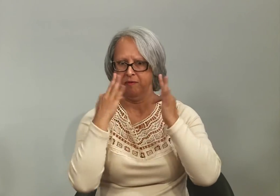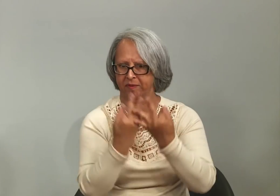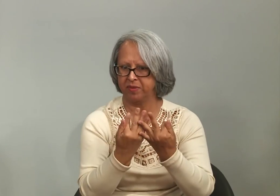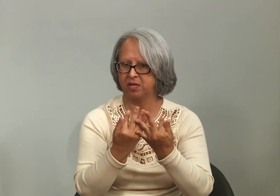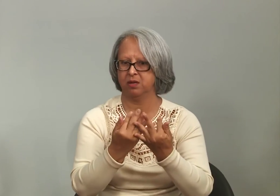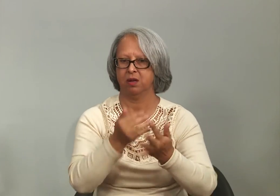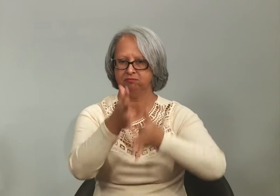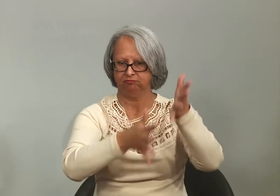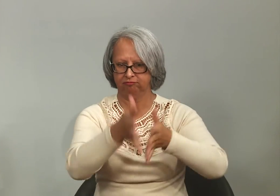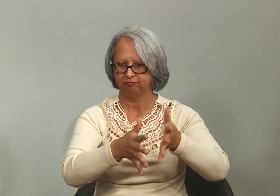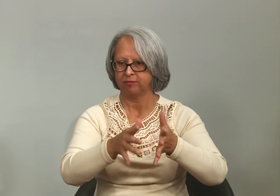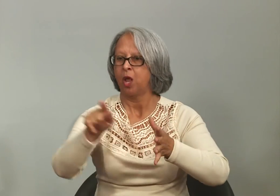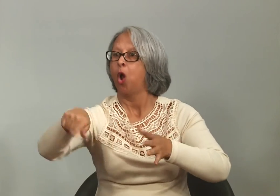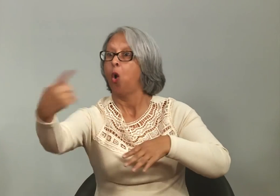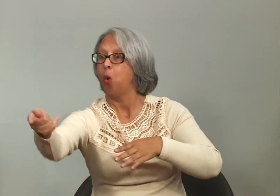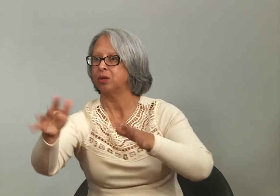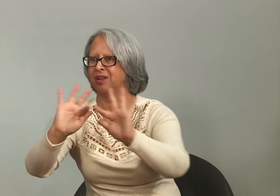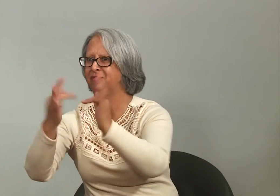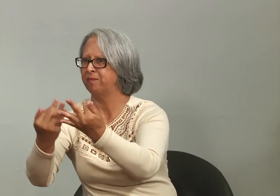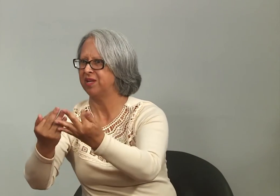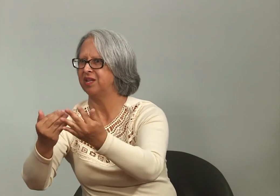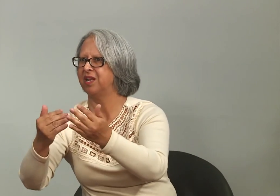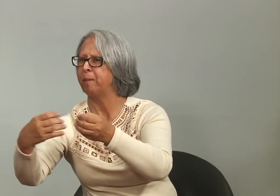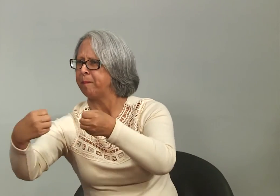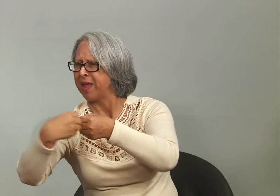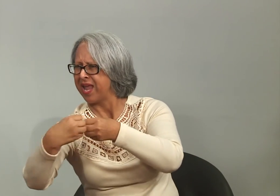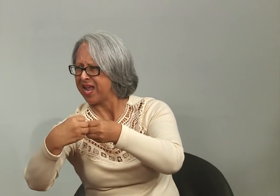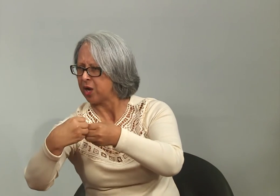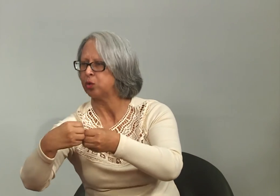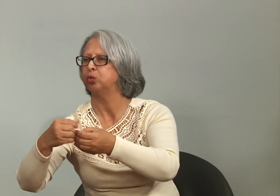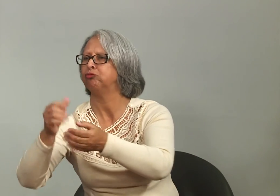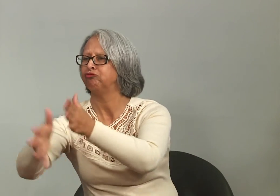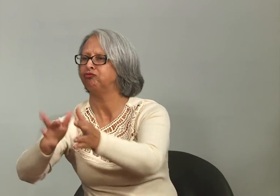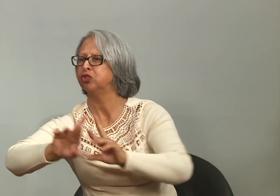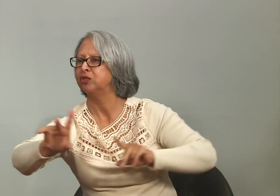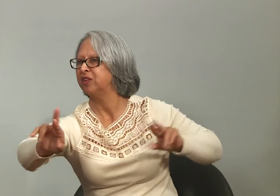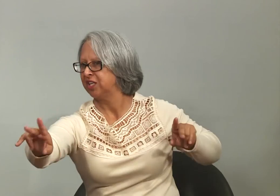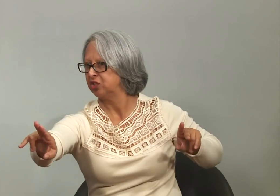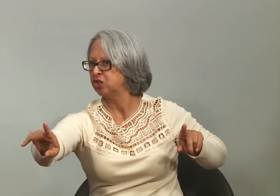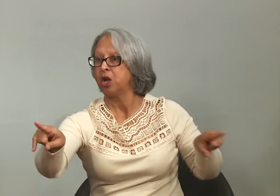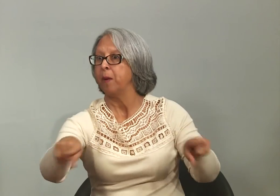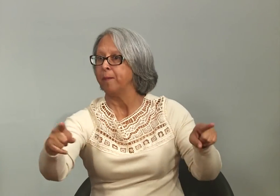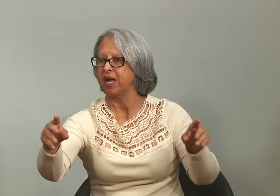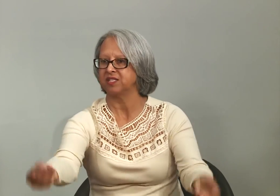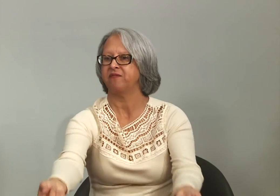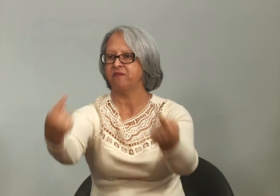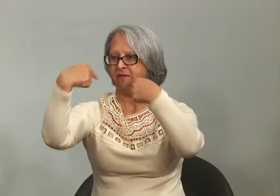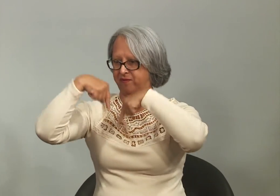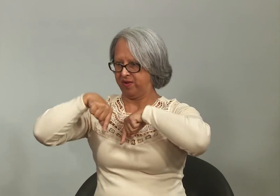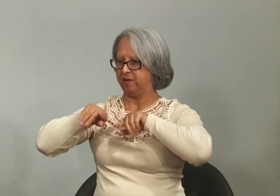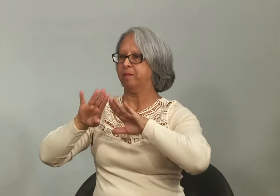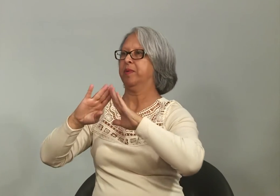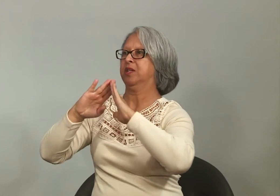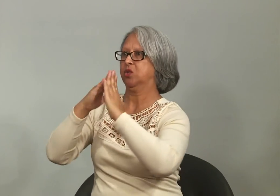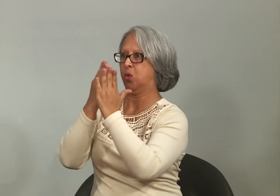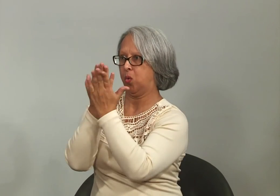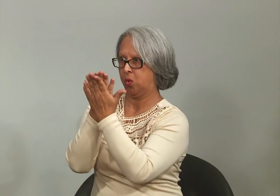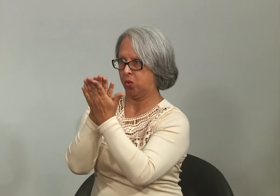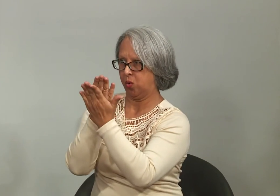Então, é a família que tem que aprender língua de sinais, outra família que está perto também aprende língua de sinais, e na escola